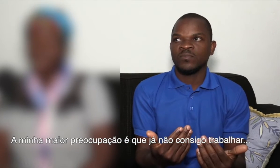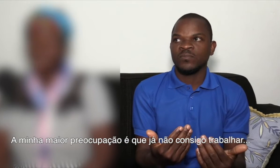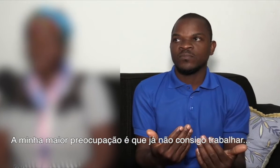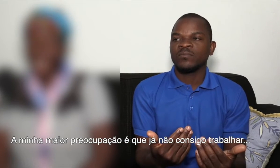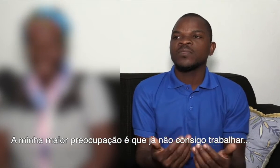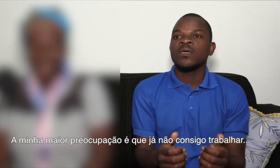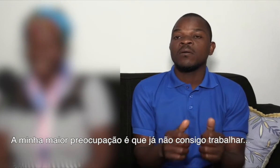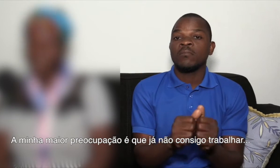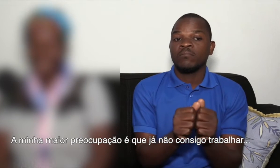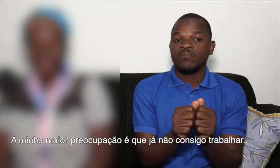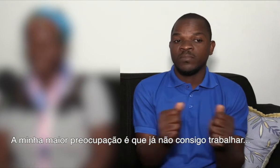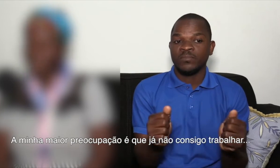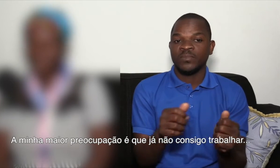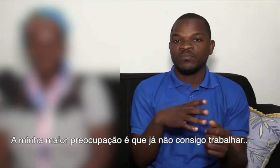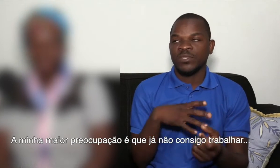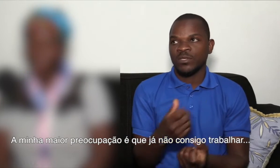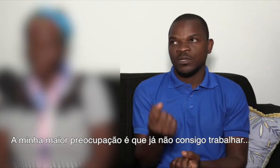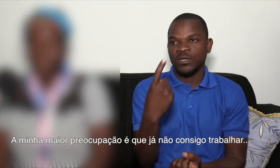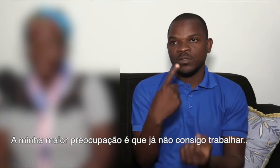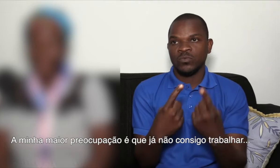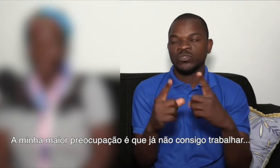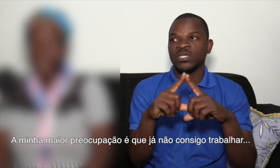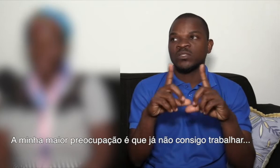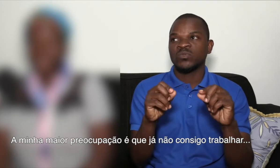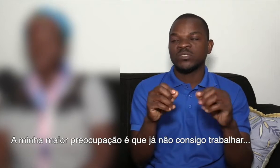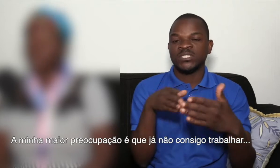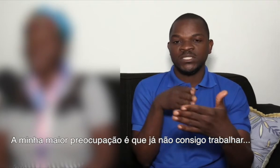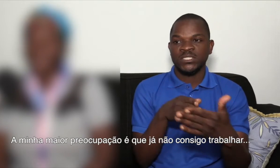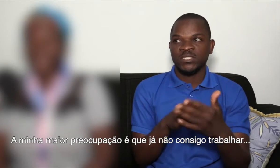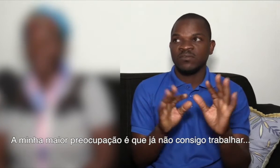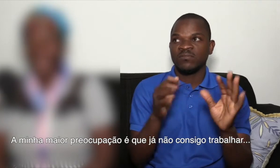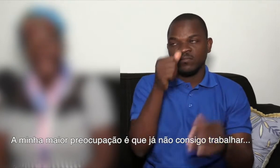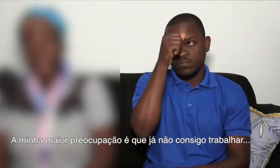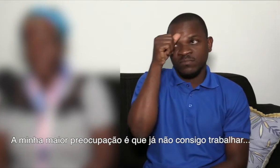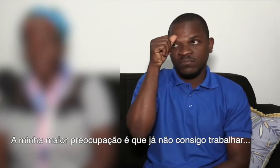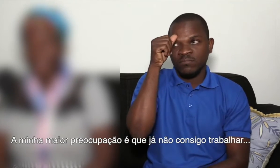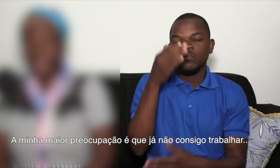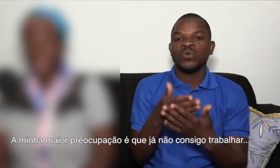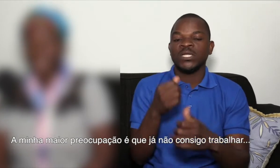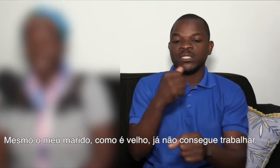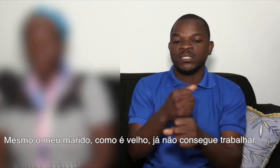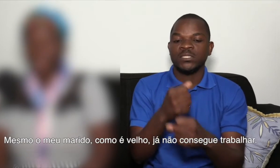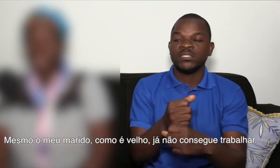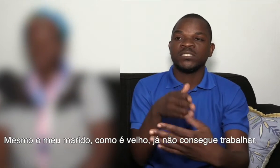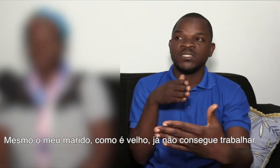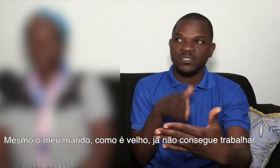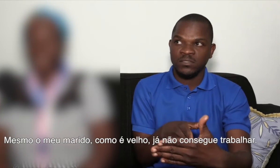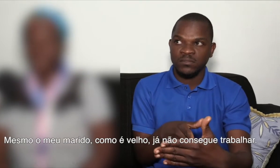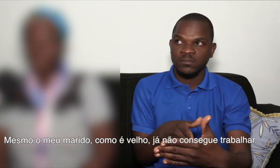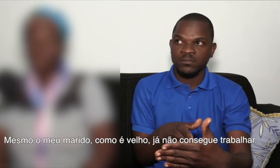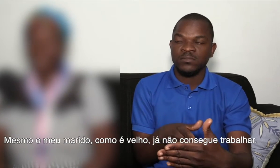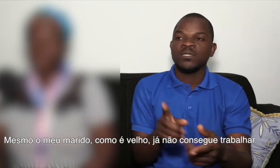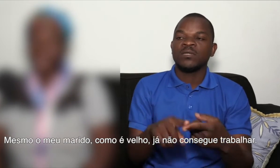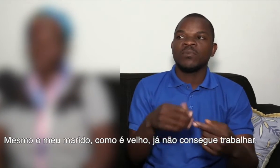nos fazem, que nos fazem viver bem, já não conseguem trabalhar. Mesmo meu